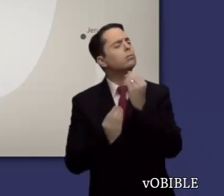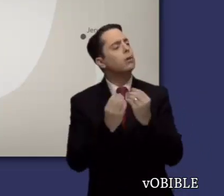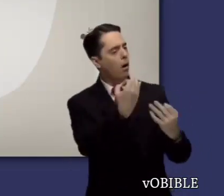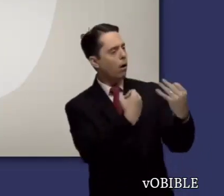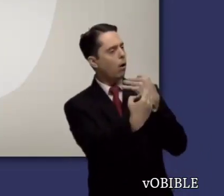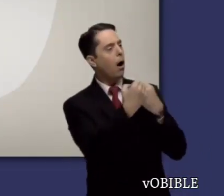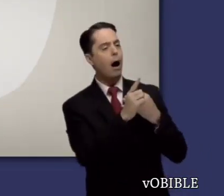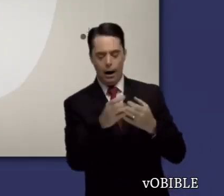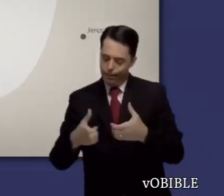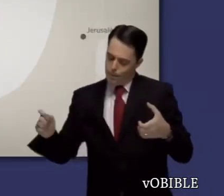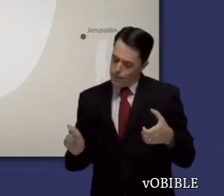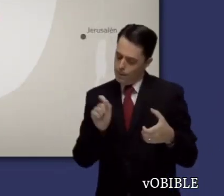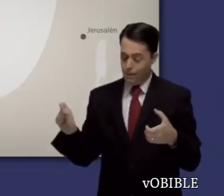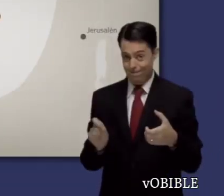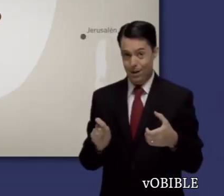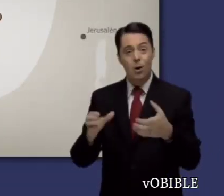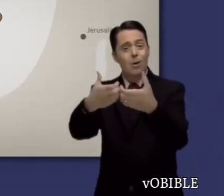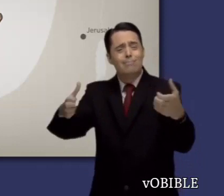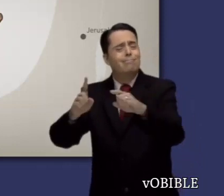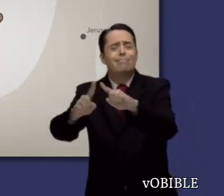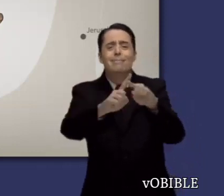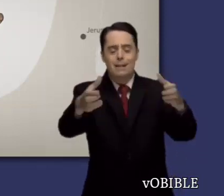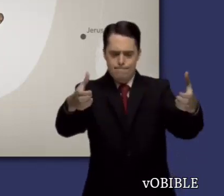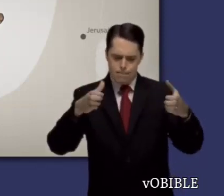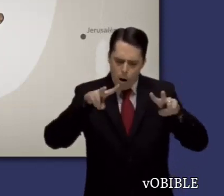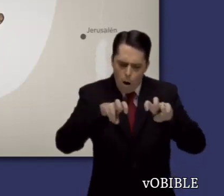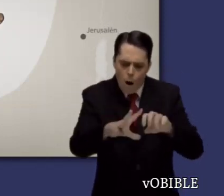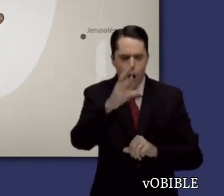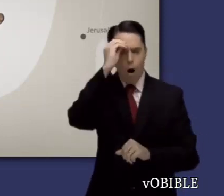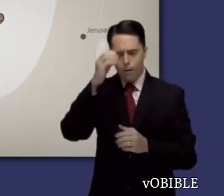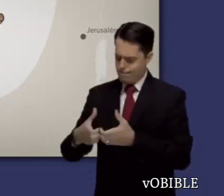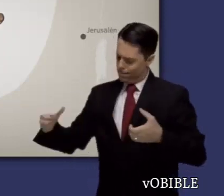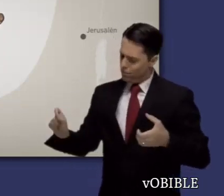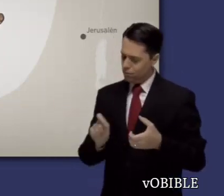del ministerio de Jesús y examinó documentos históricos confiables.